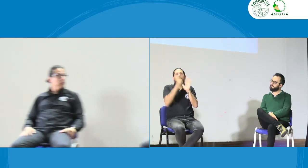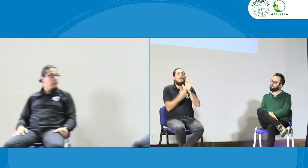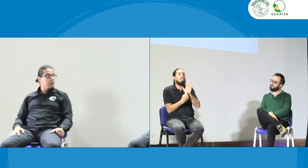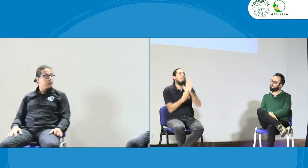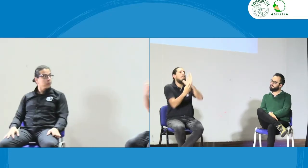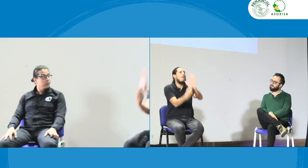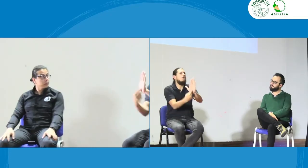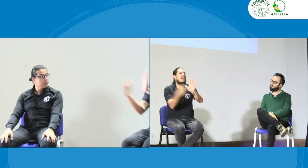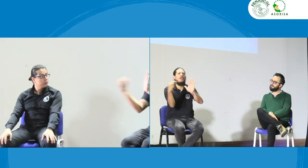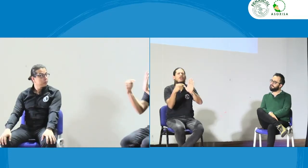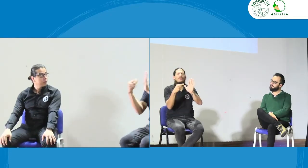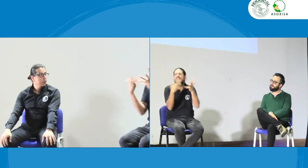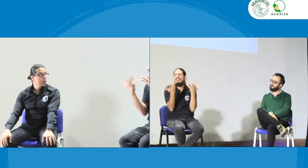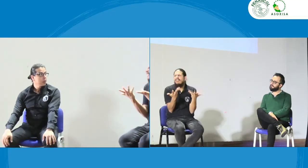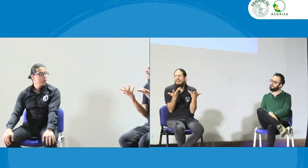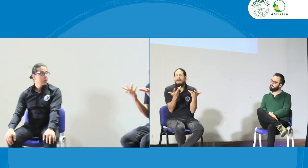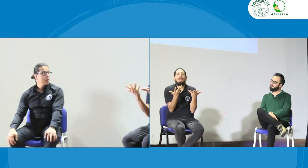lo que menciona Joaquín yo quiero poner un ejemplo